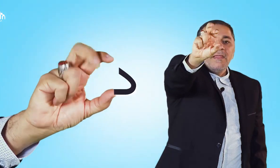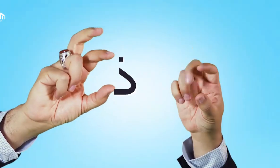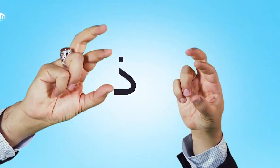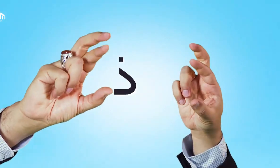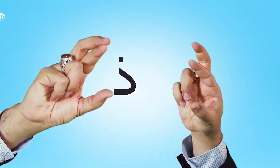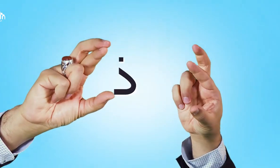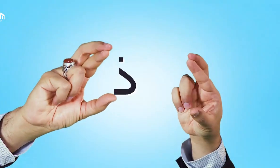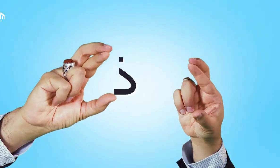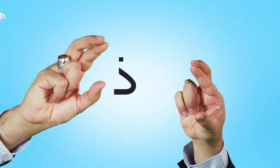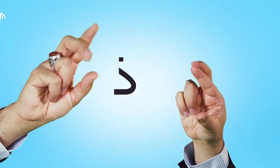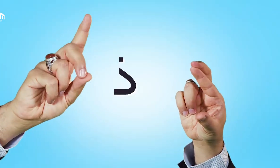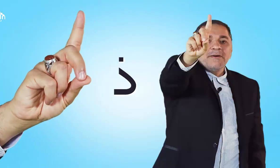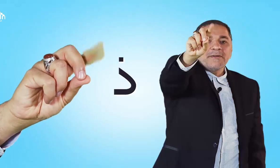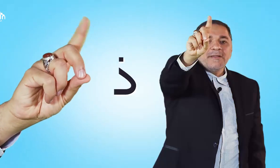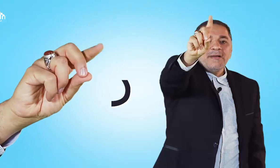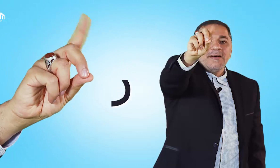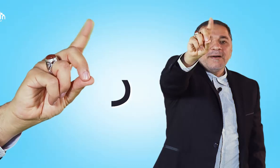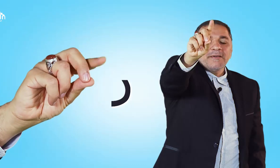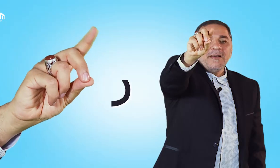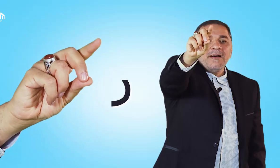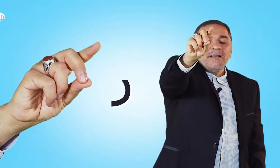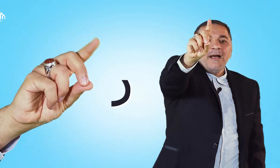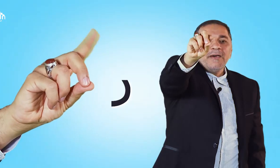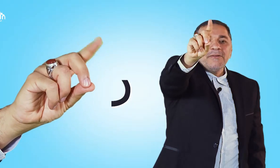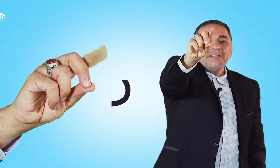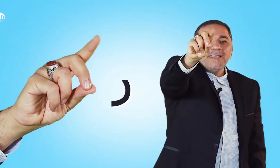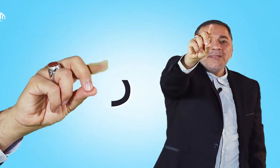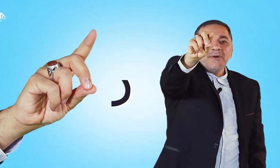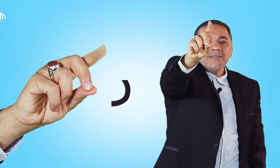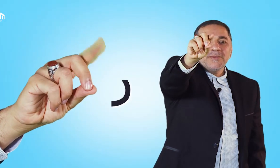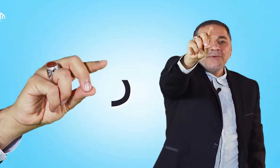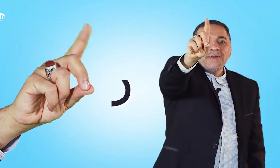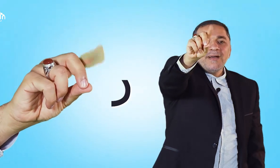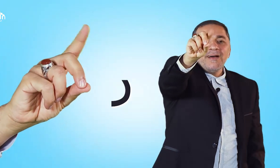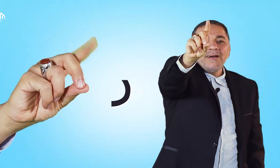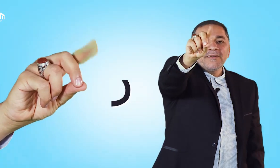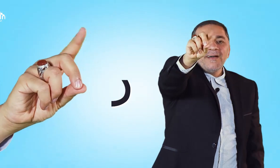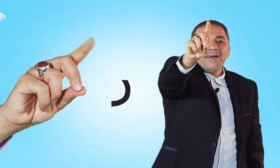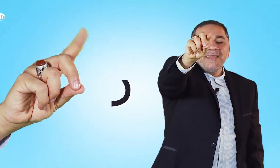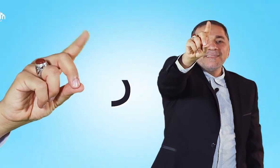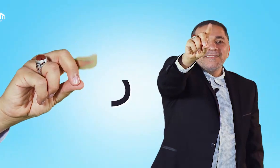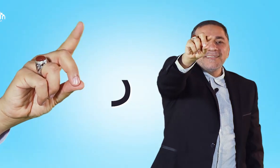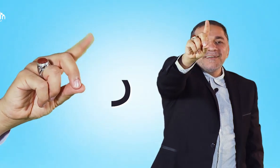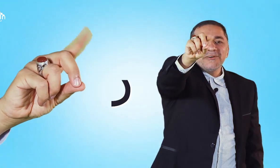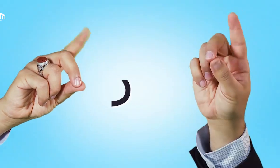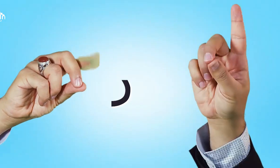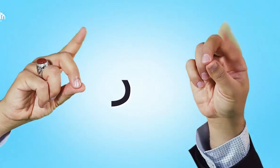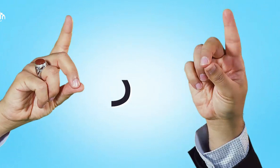ذال را را حرك لسانك وأنت تقول را را لا تنسى أربطها